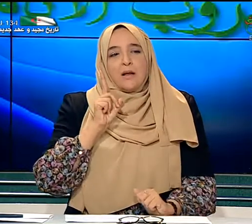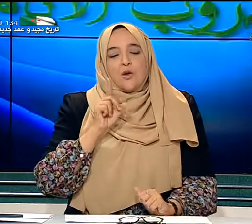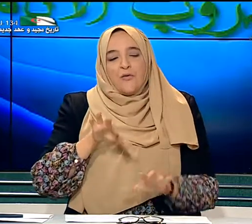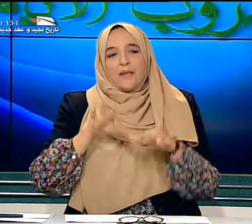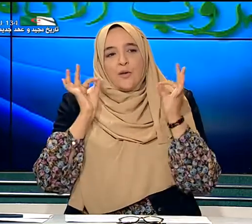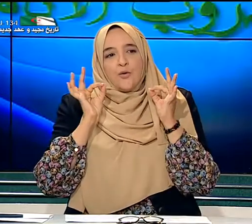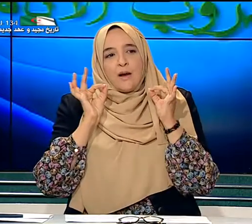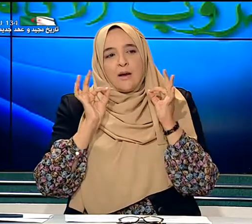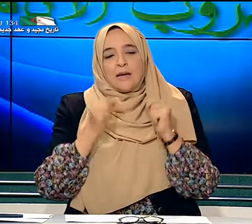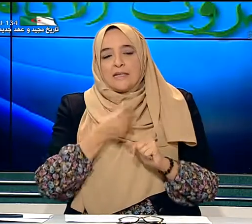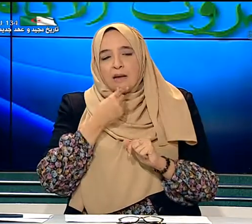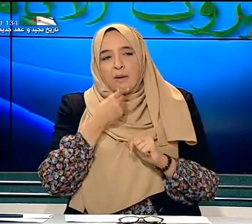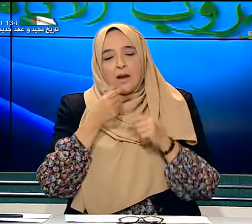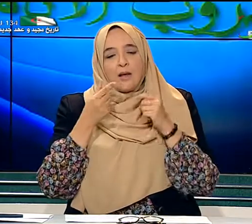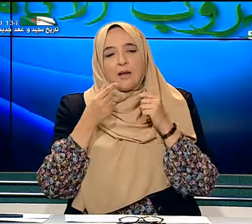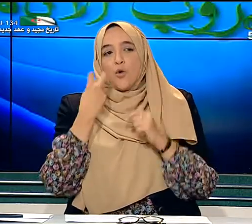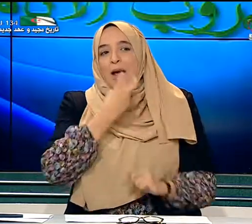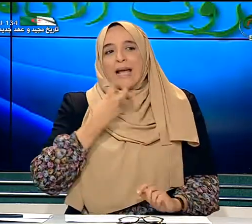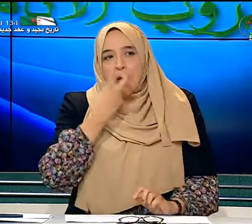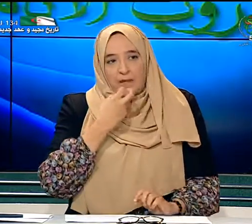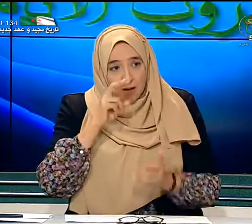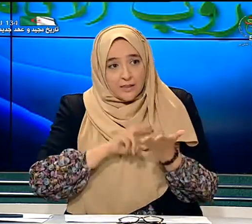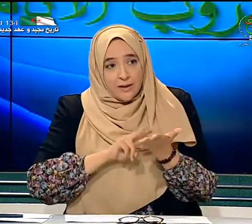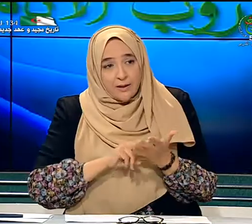يفضلون استعمال اللغة الكلامية هل صحيح